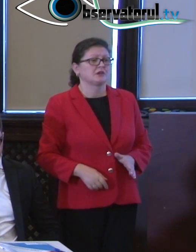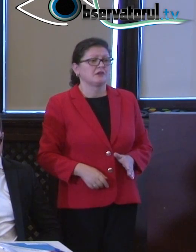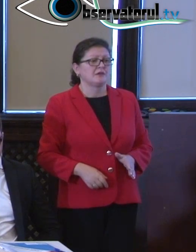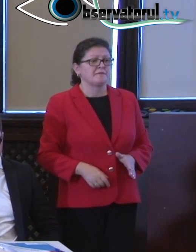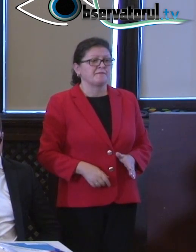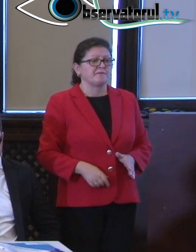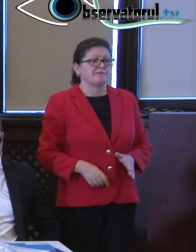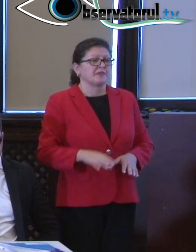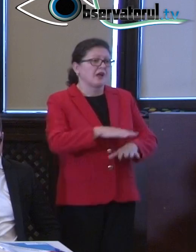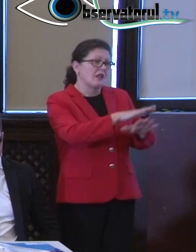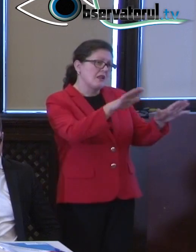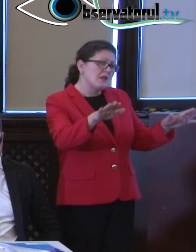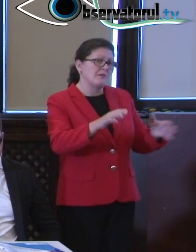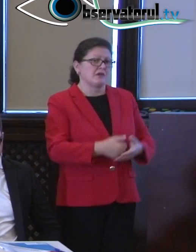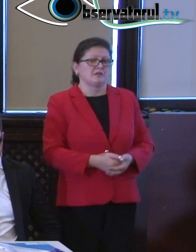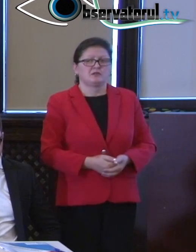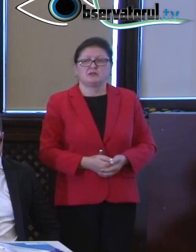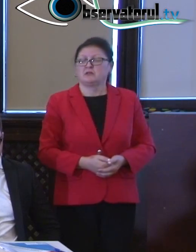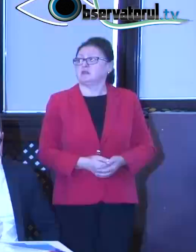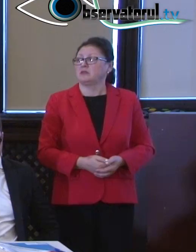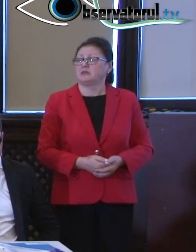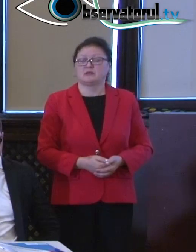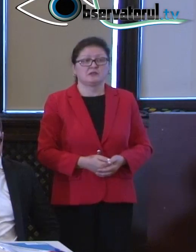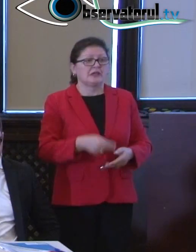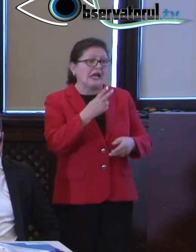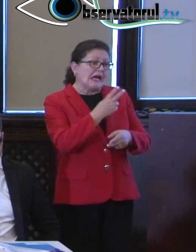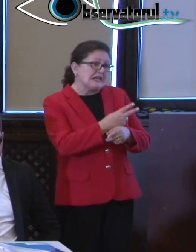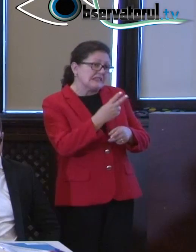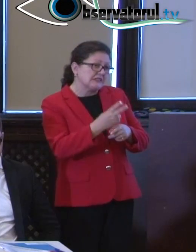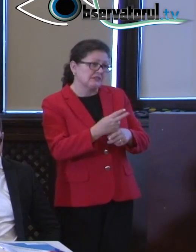angajeze și statul, dacă el nu se simte.